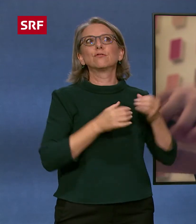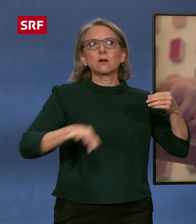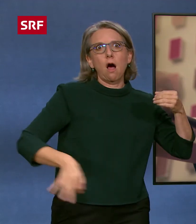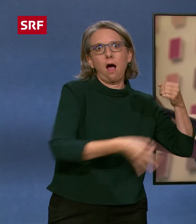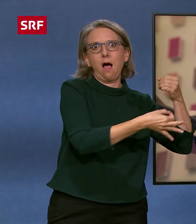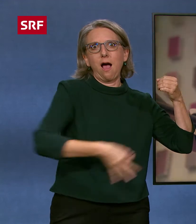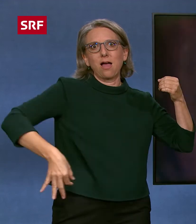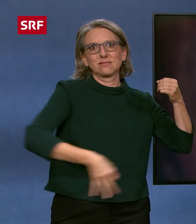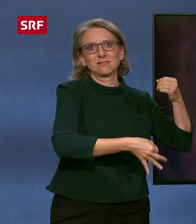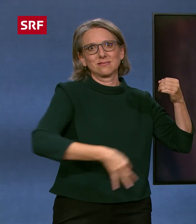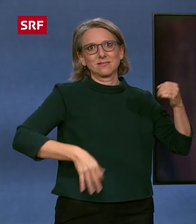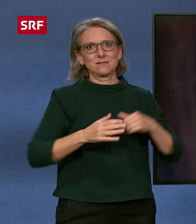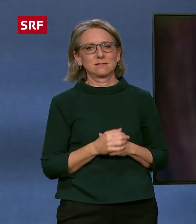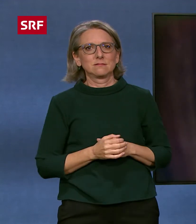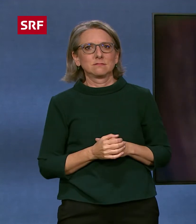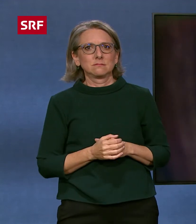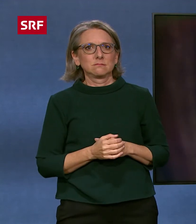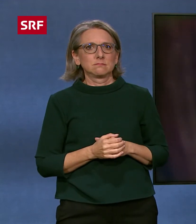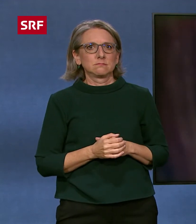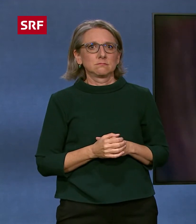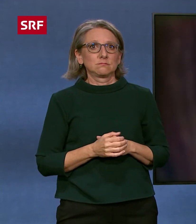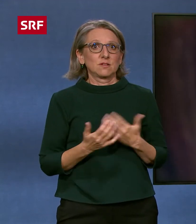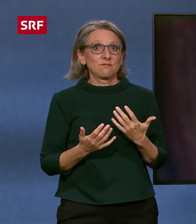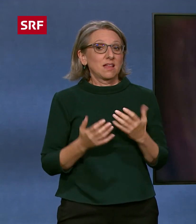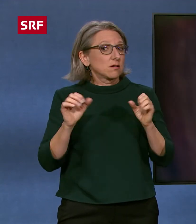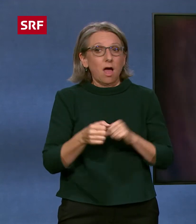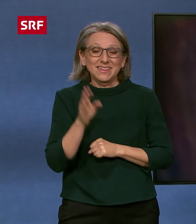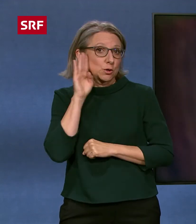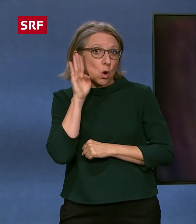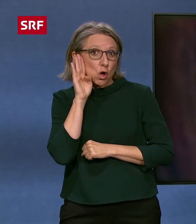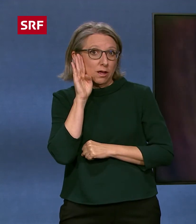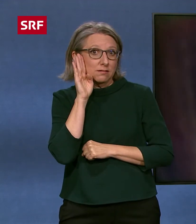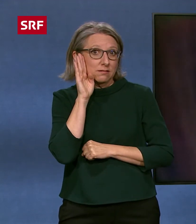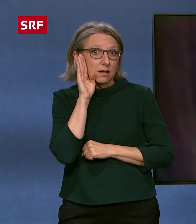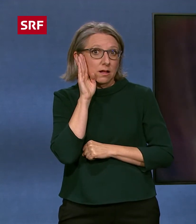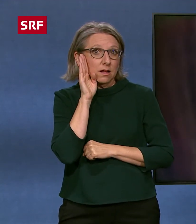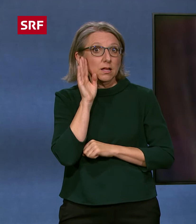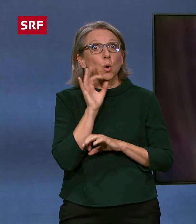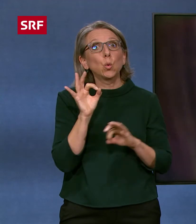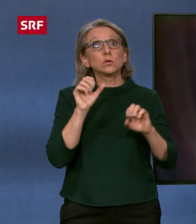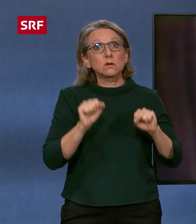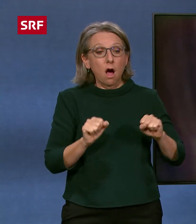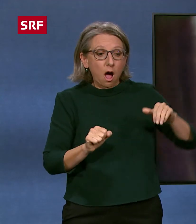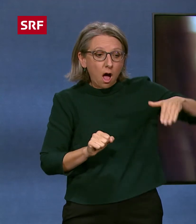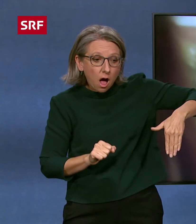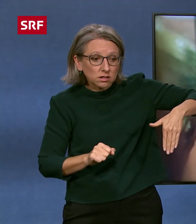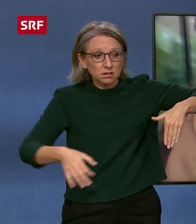Wenn man eben nicht hören kann und dann ist es gut, wenn man drauf tun kann. Man spürt,